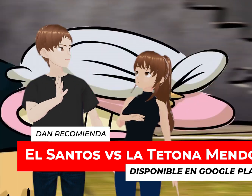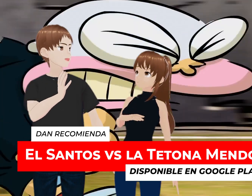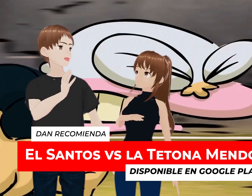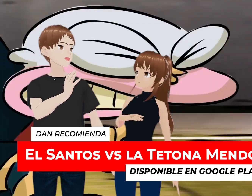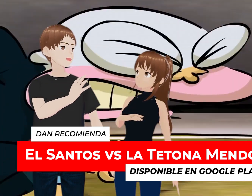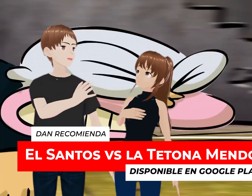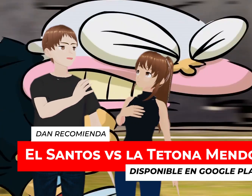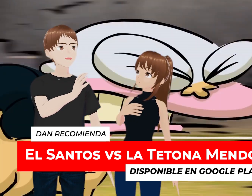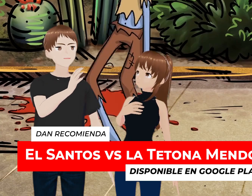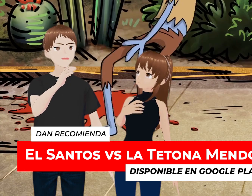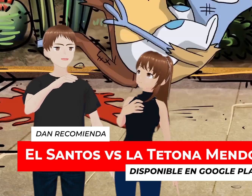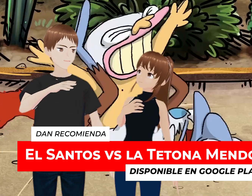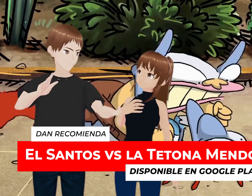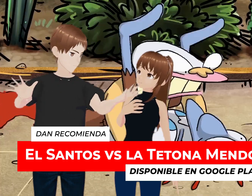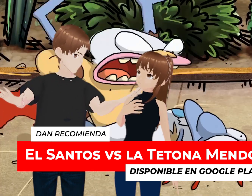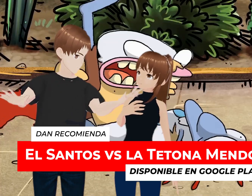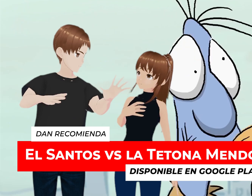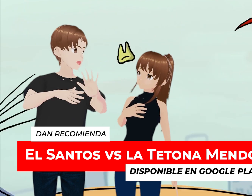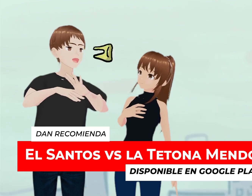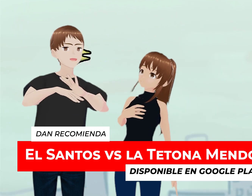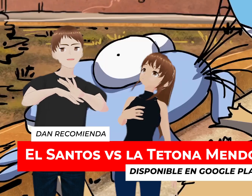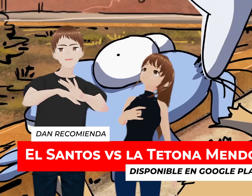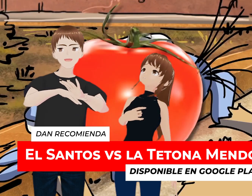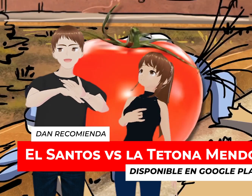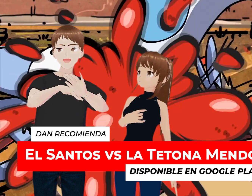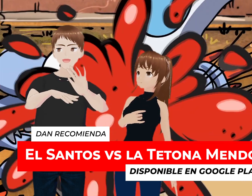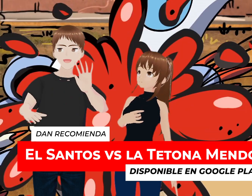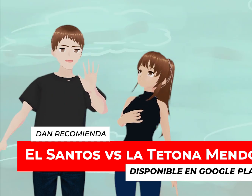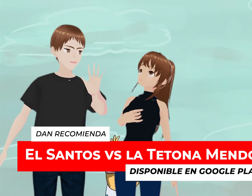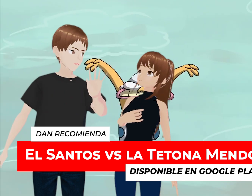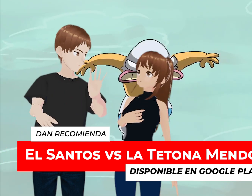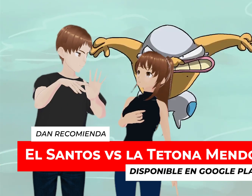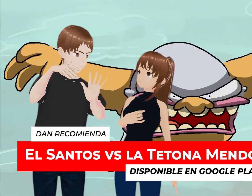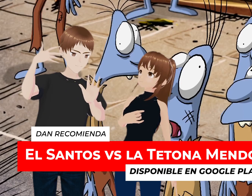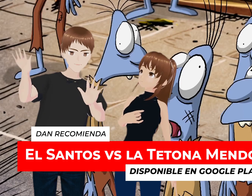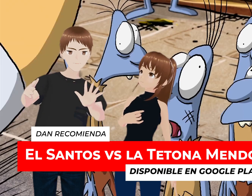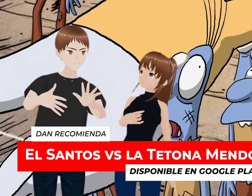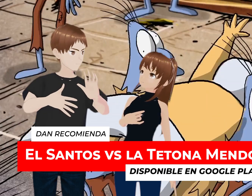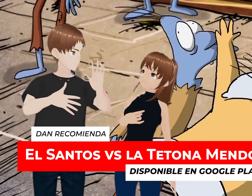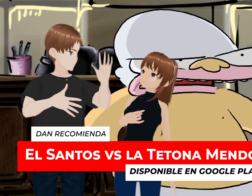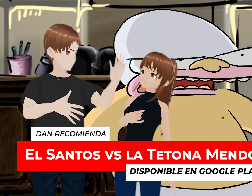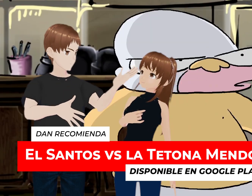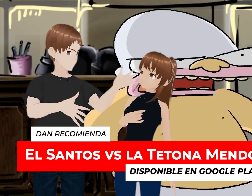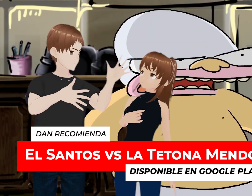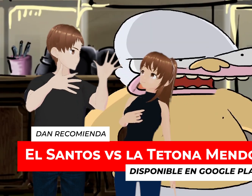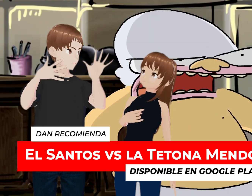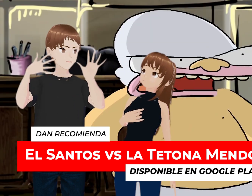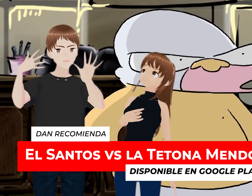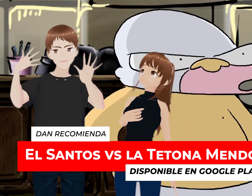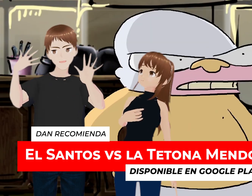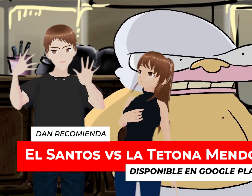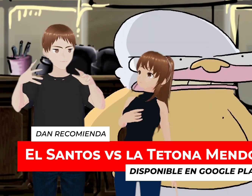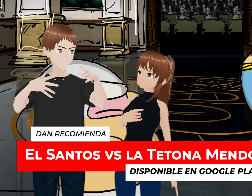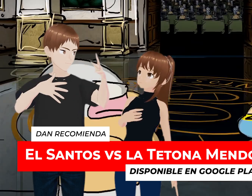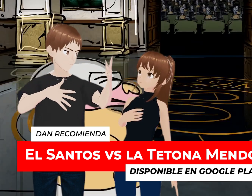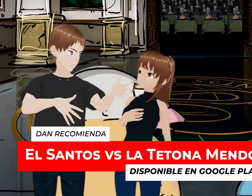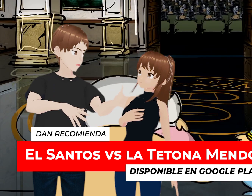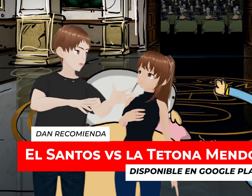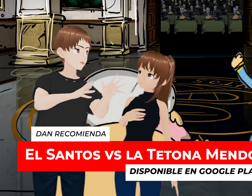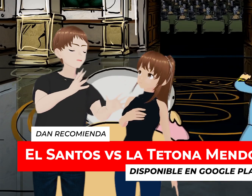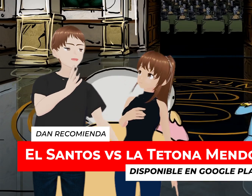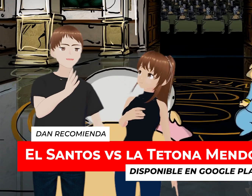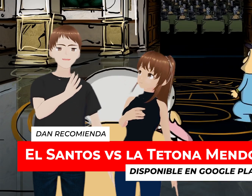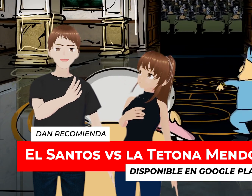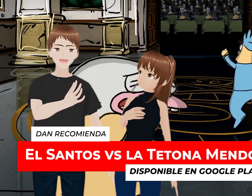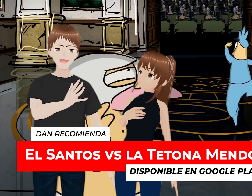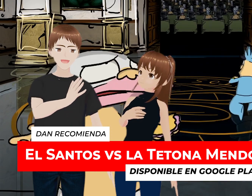caso Del Santos Y la Tetona Mendoza Es una tira cómica Que aparecía Que era en el diario Siglo XXI Luego en la jornada Luego en el Chawisle Y el